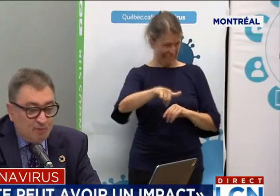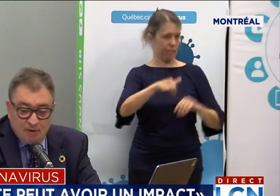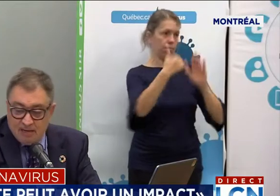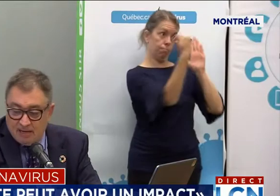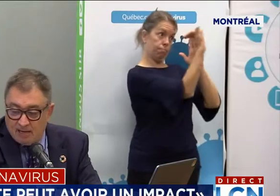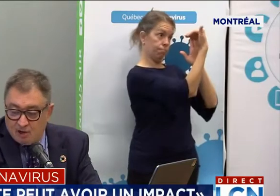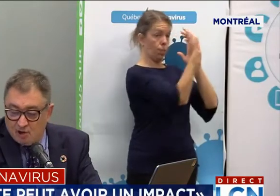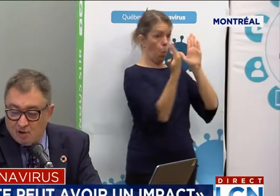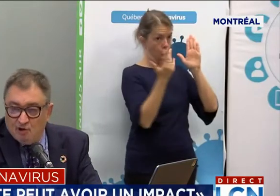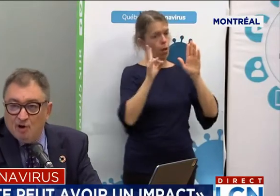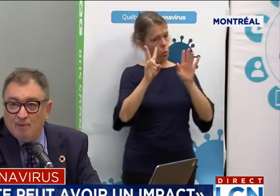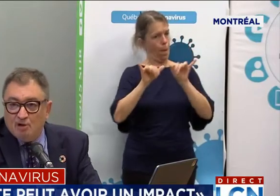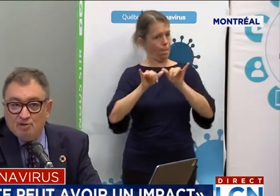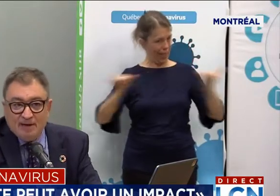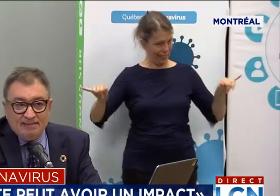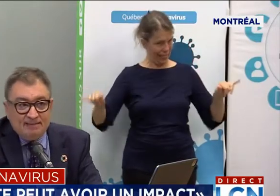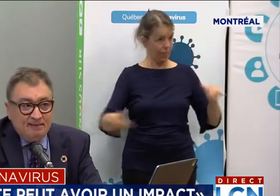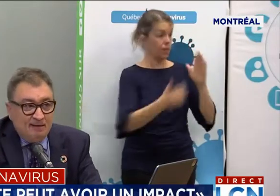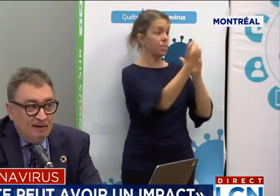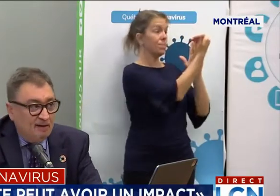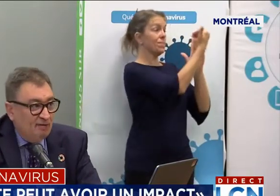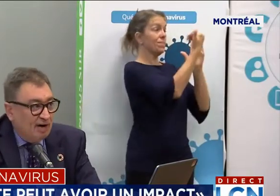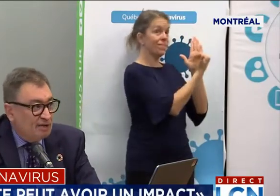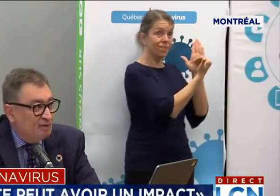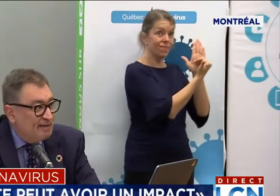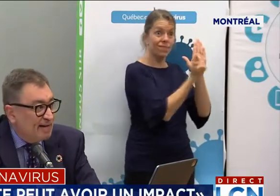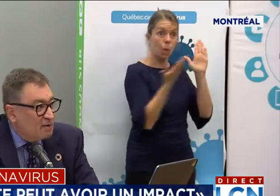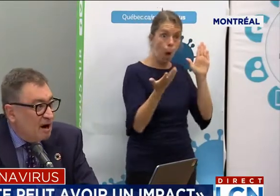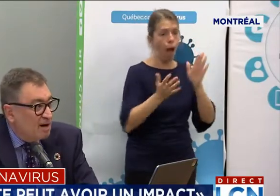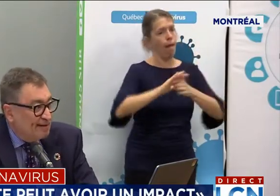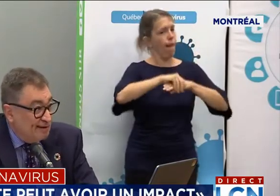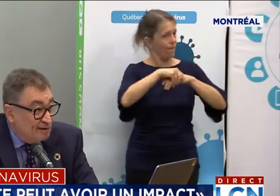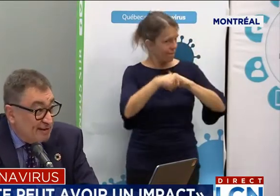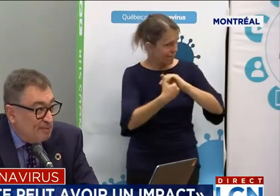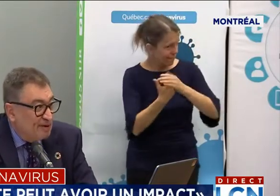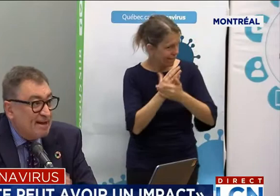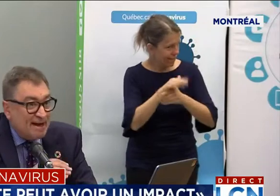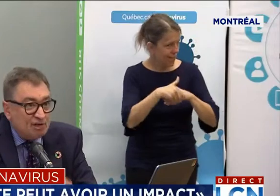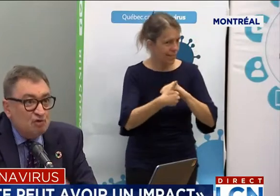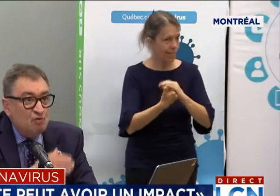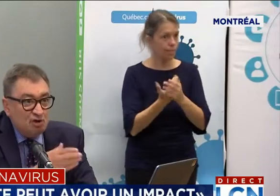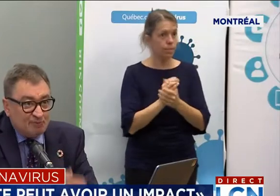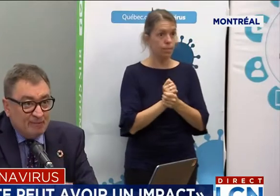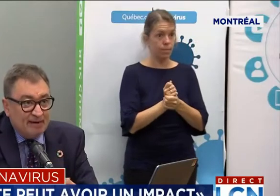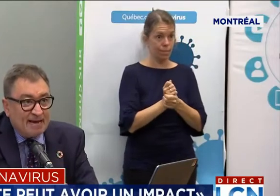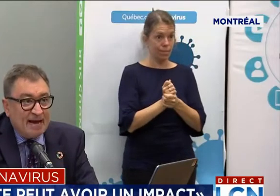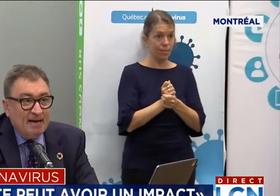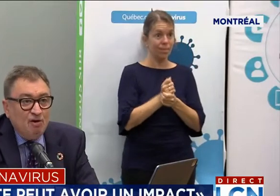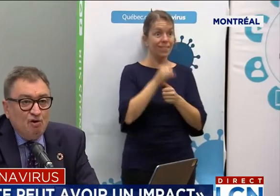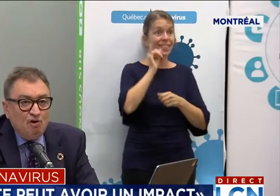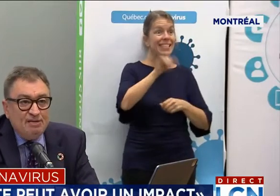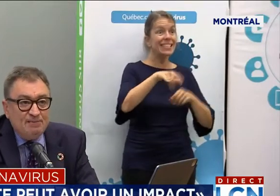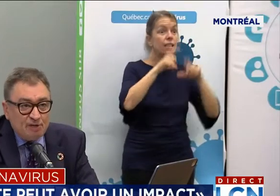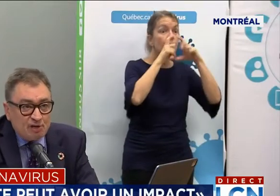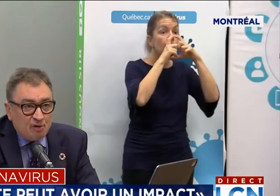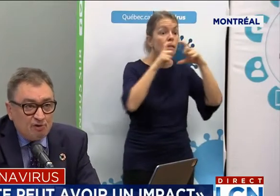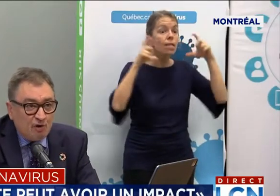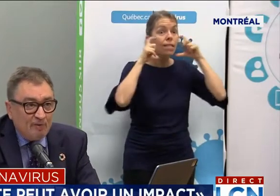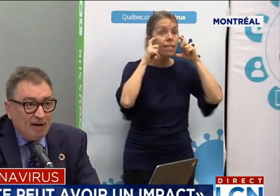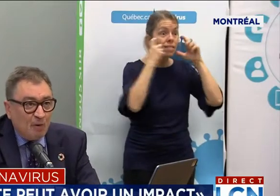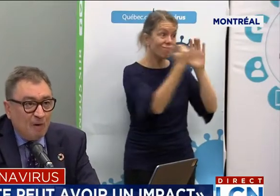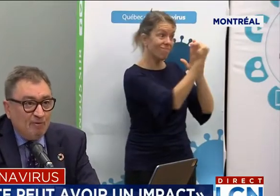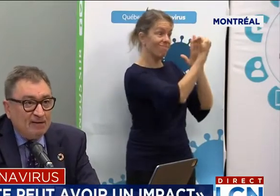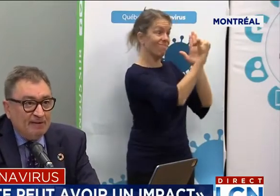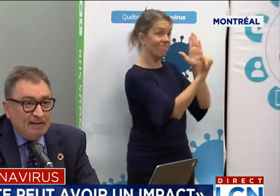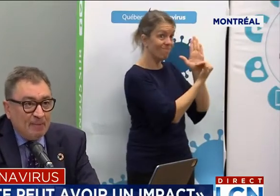remarqué que depuis qu'on a le port du masque qu'on a rendu obligatoire, qui est un très bon ajout supplémentaire, une diminution